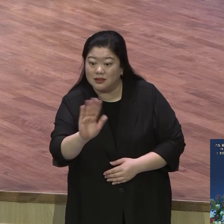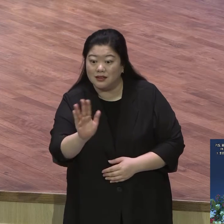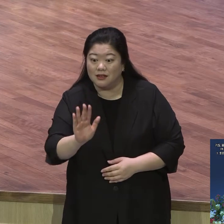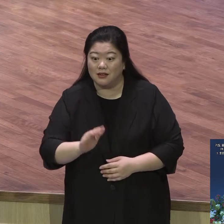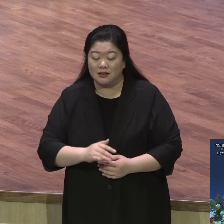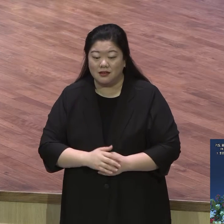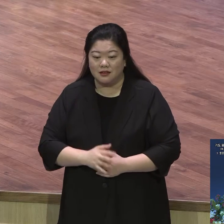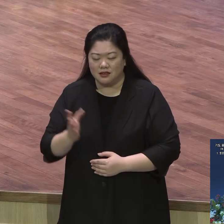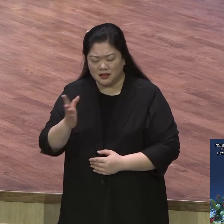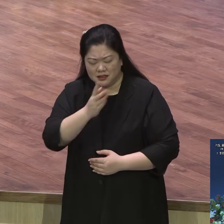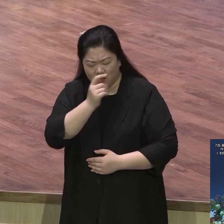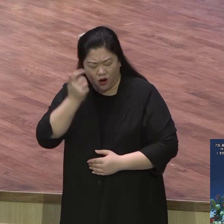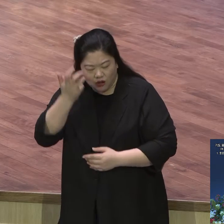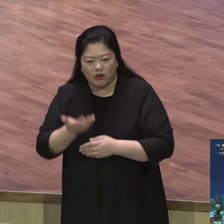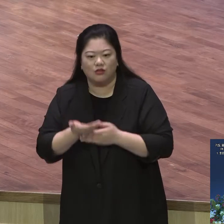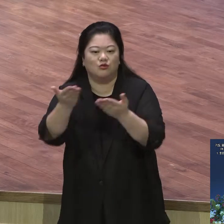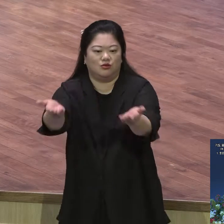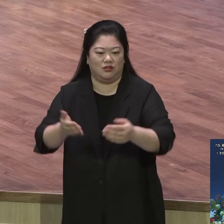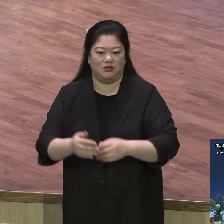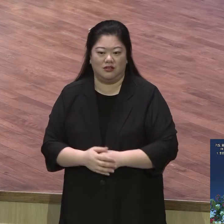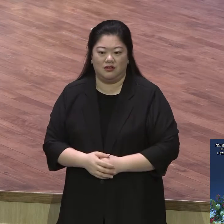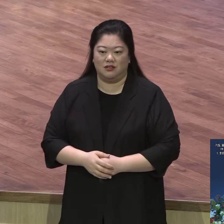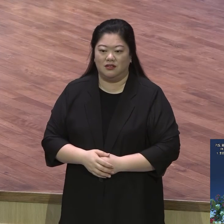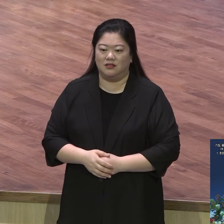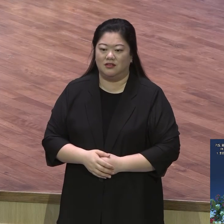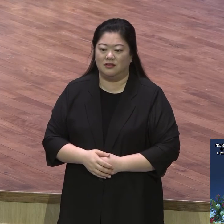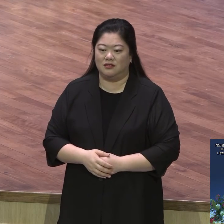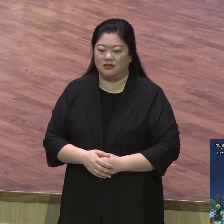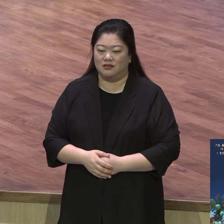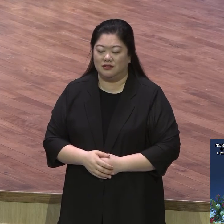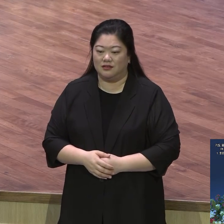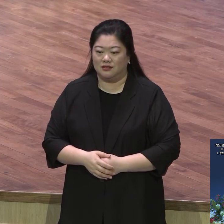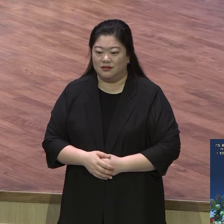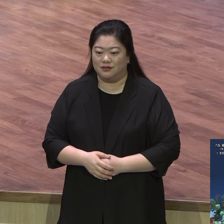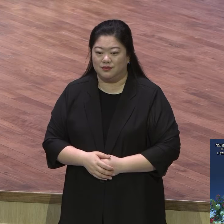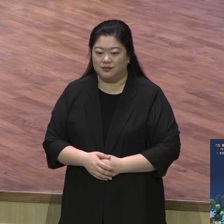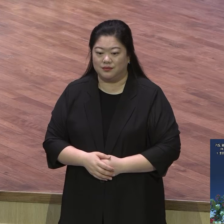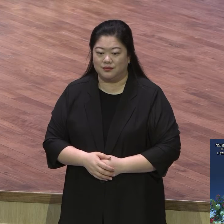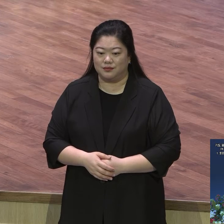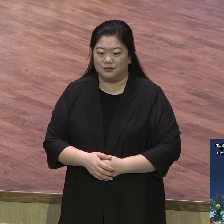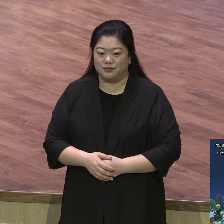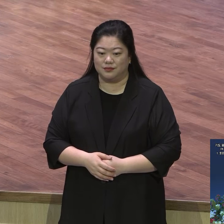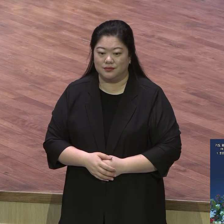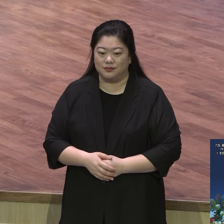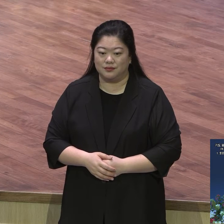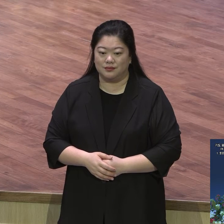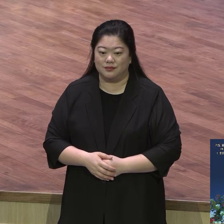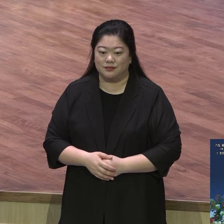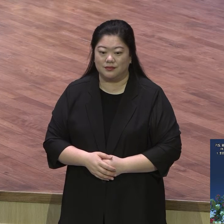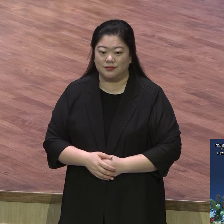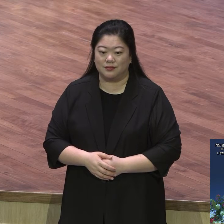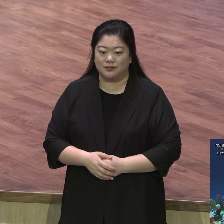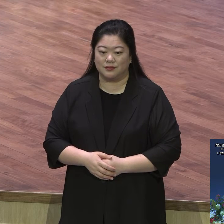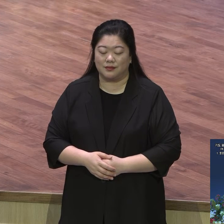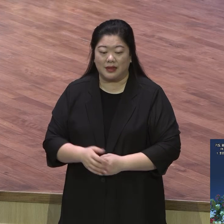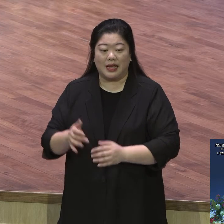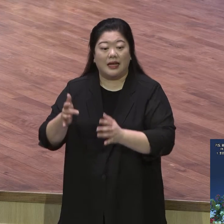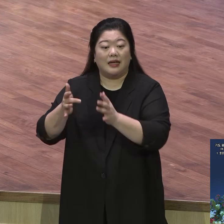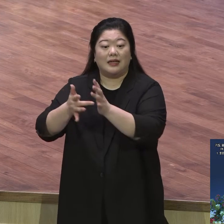성령을 주시지 않겠느냐 하시니라 예수님이 말씀하신 좋은 것이 핵심이